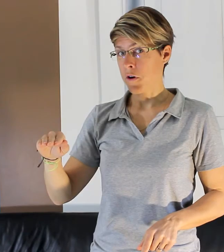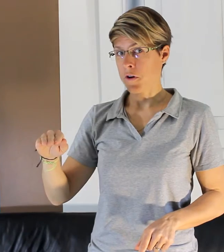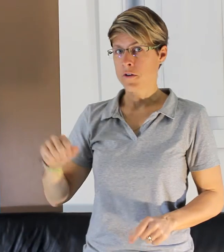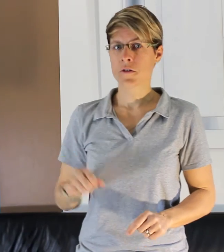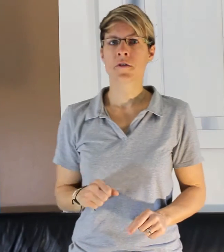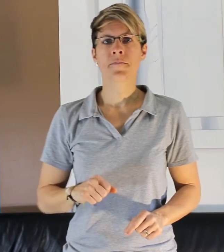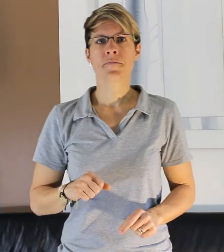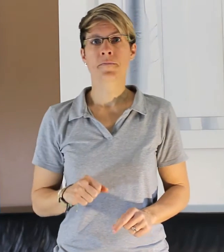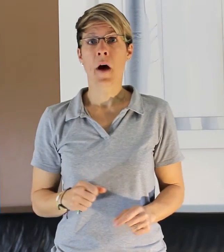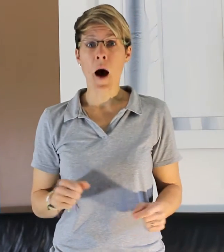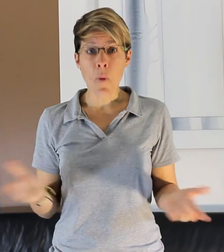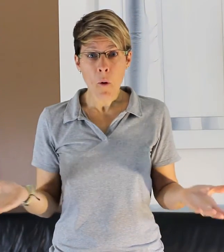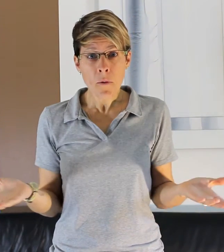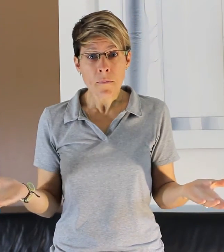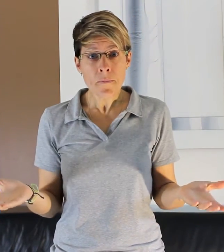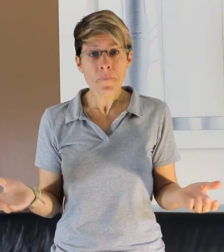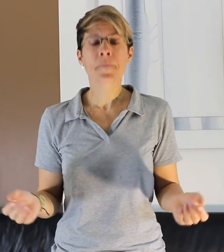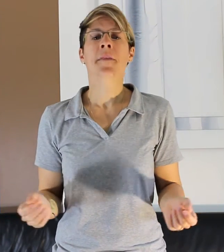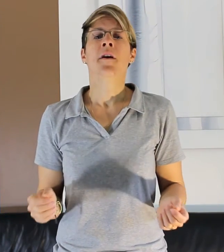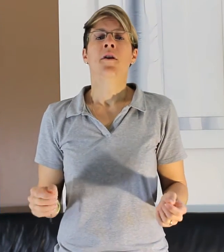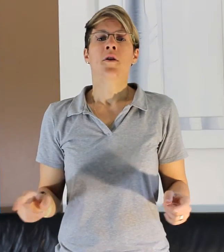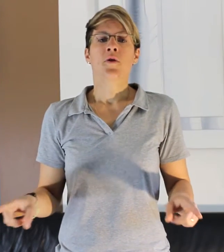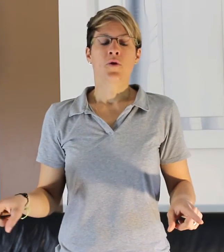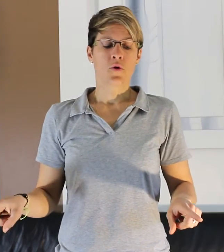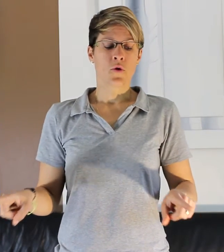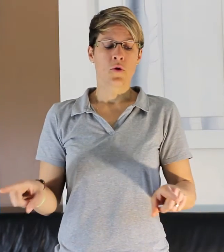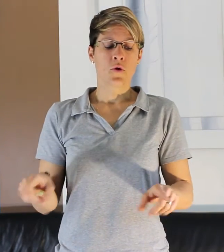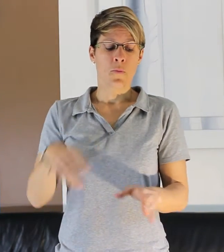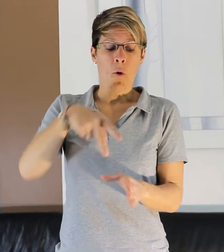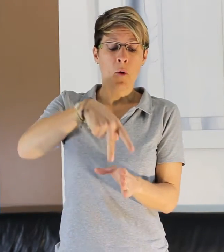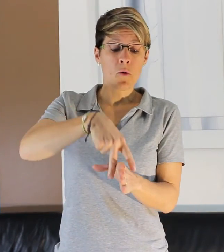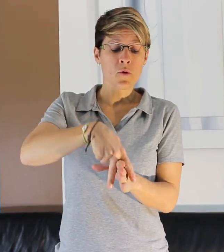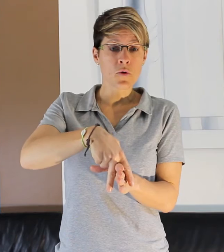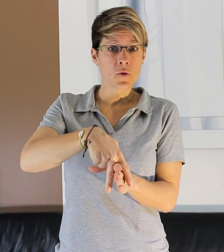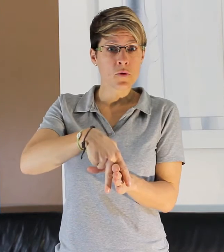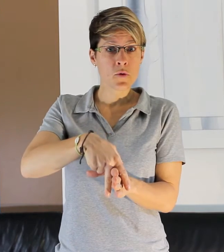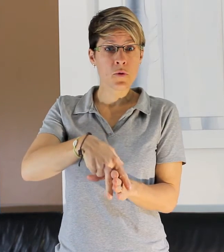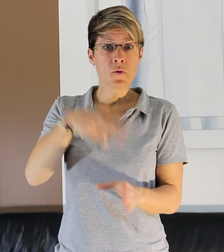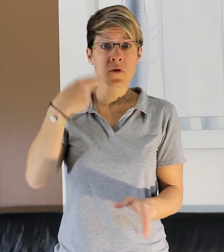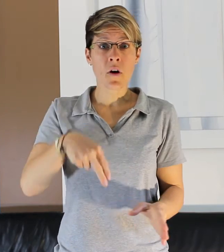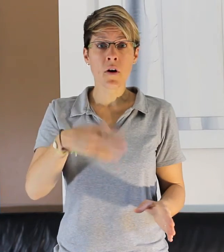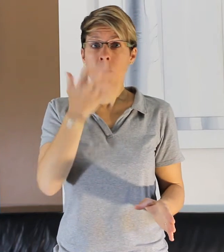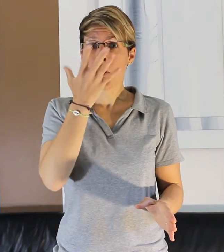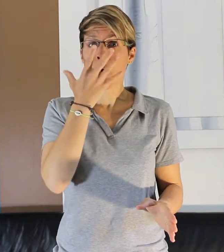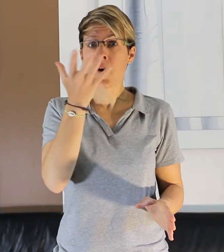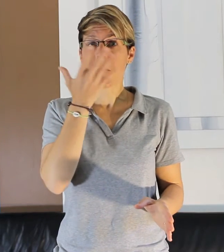Ah bon ? Je monte dessus sans peur,